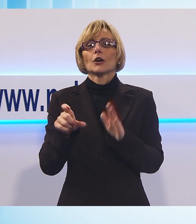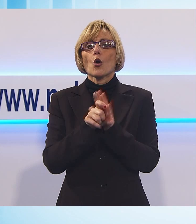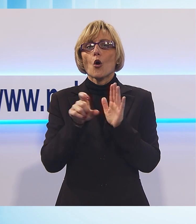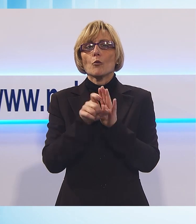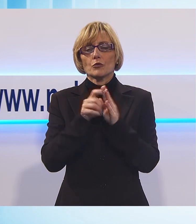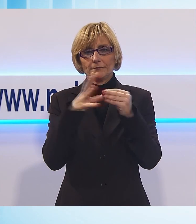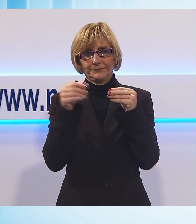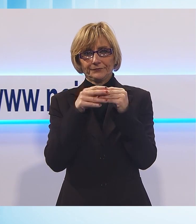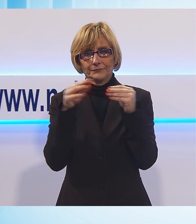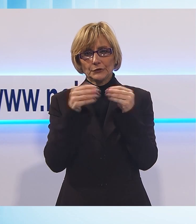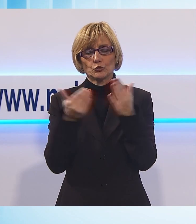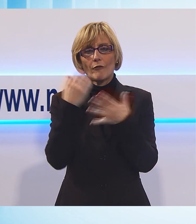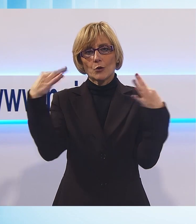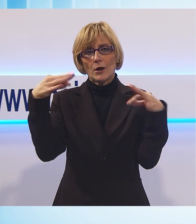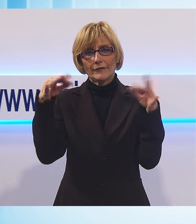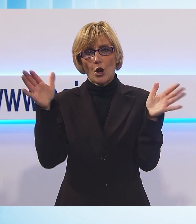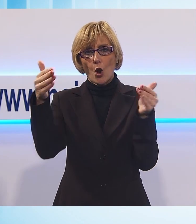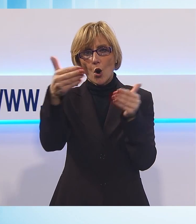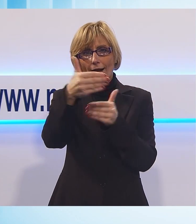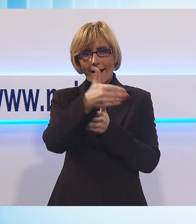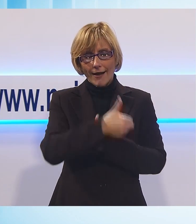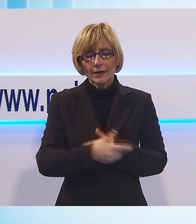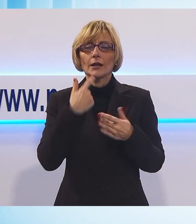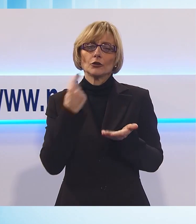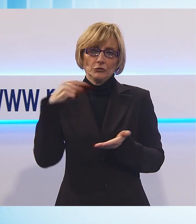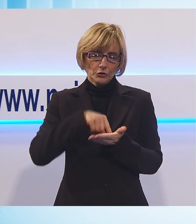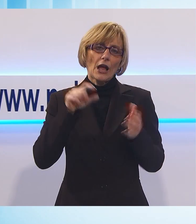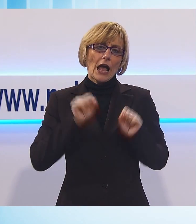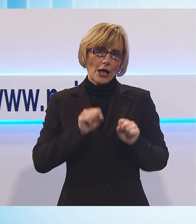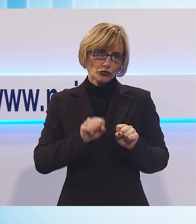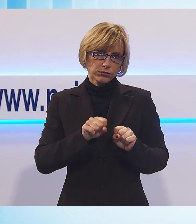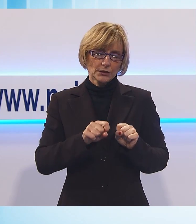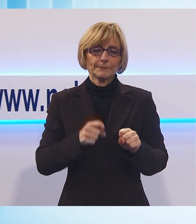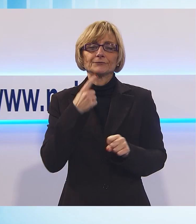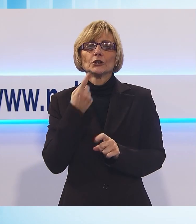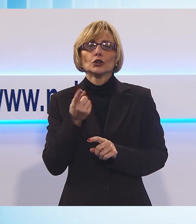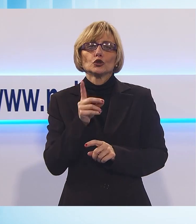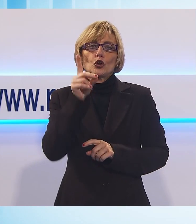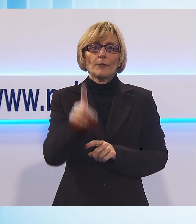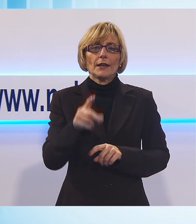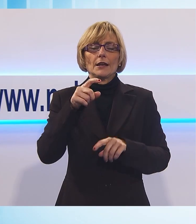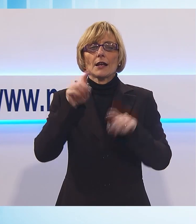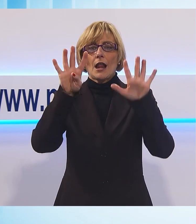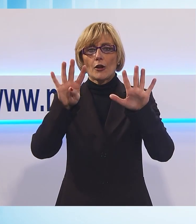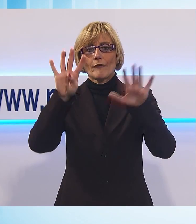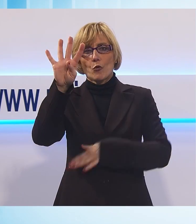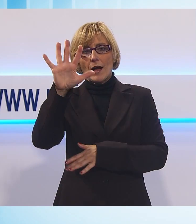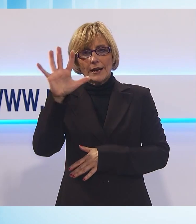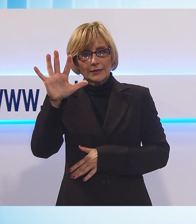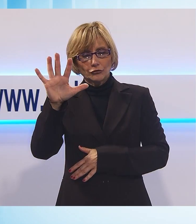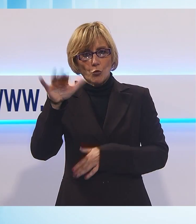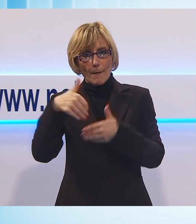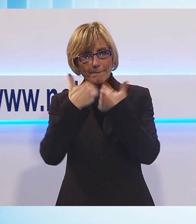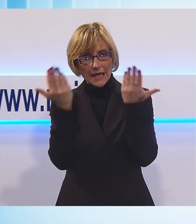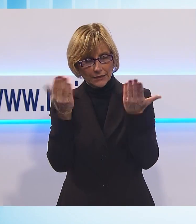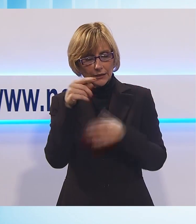riqualificazione dei locali che quindi tornano fruibili. Domenica alle 9.45, la ripresa delle attività agonistiche dei vari